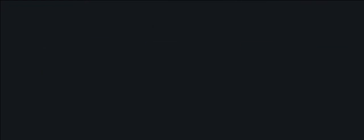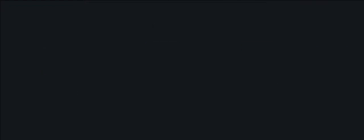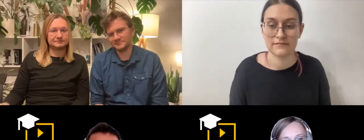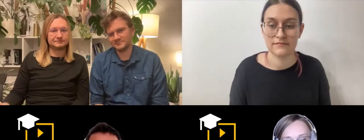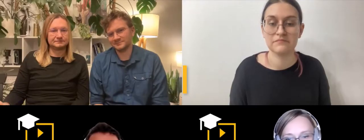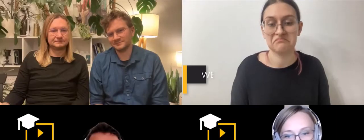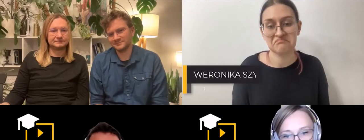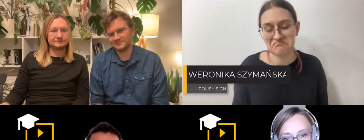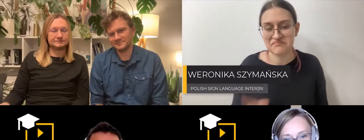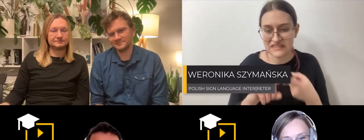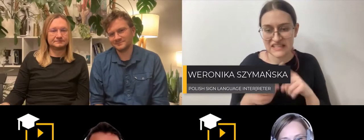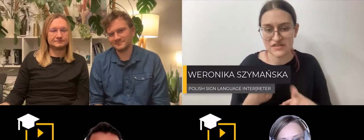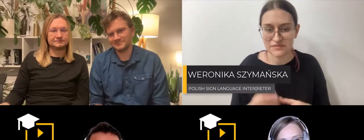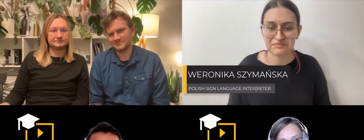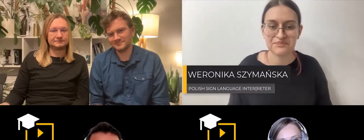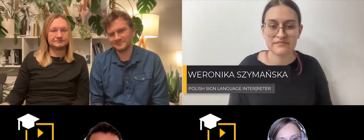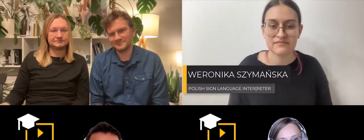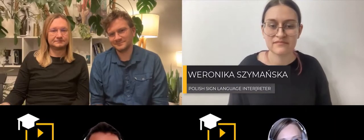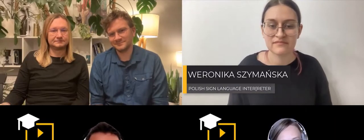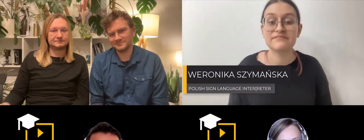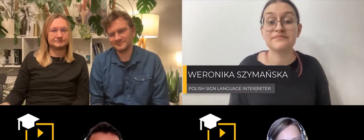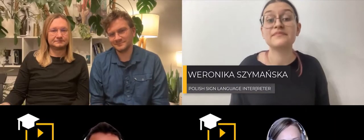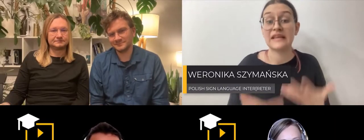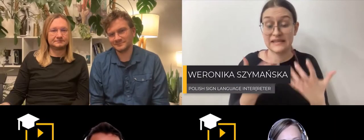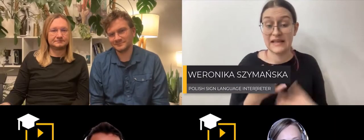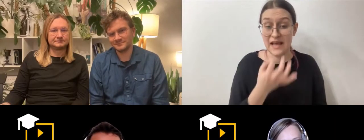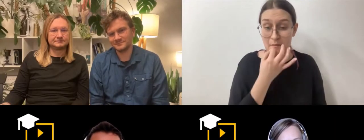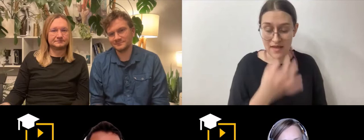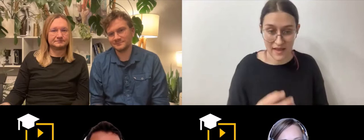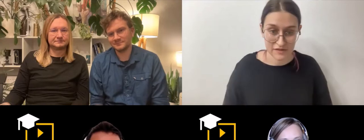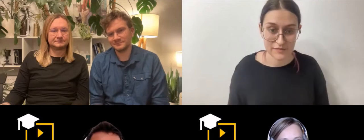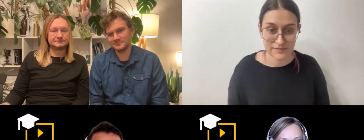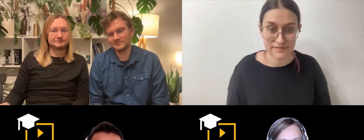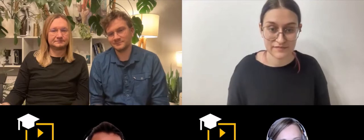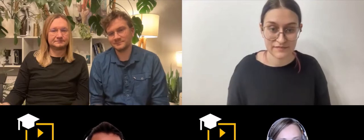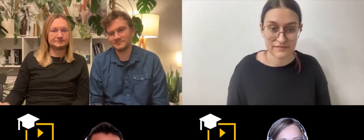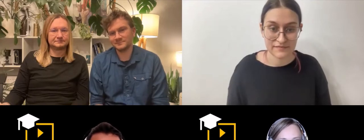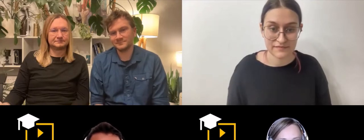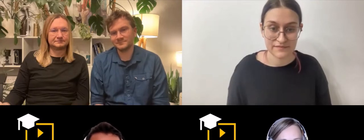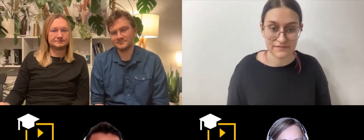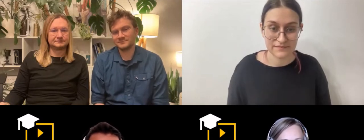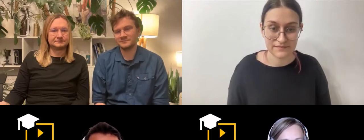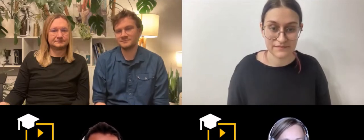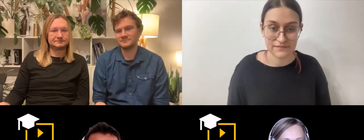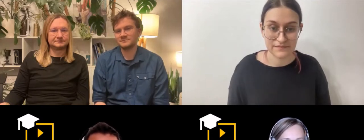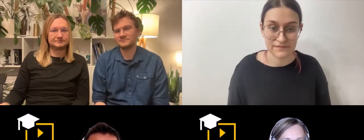I wanted to ask if you compare what you can see in the subtitles with